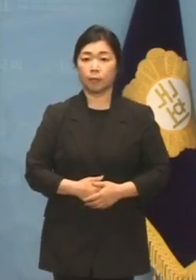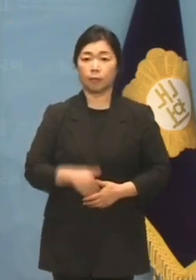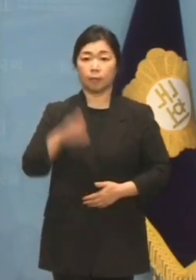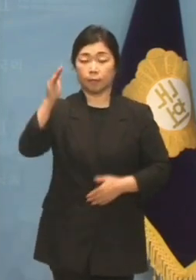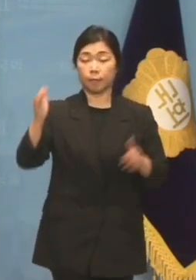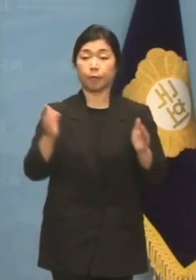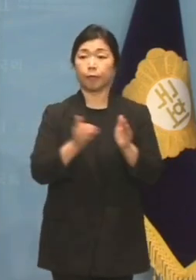이상입니다.